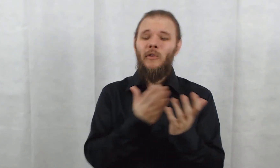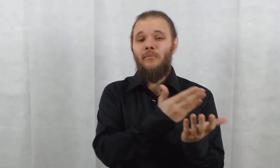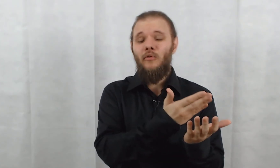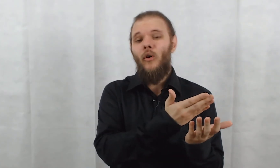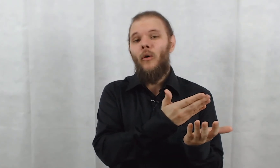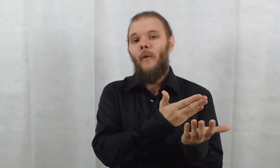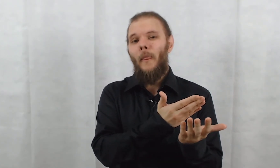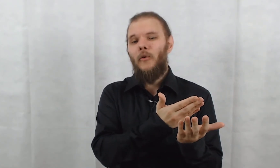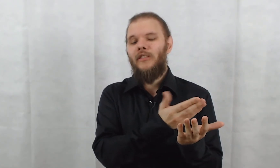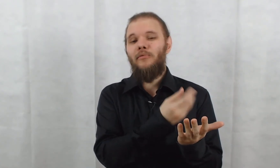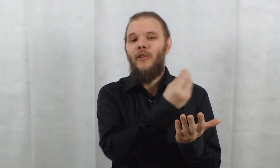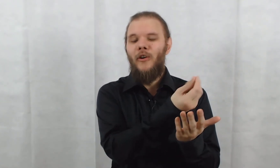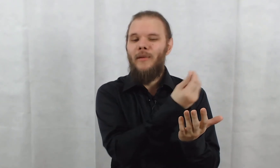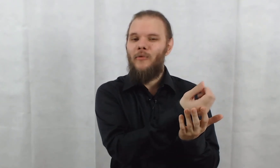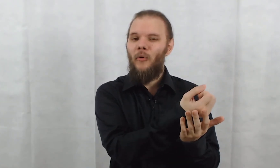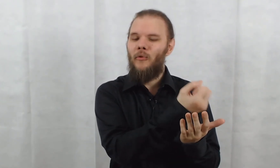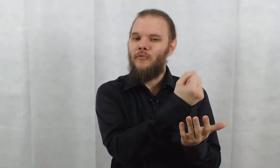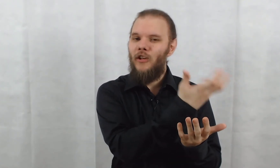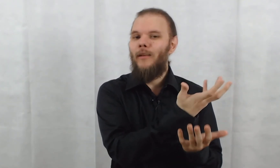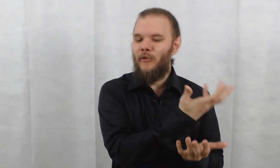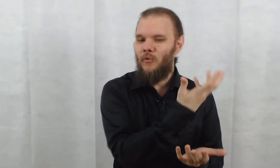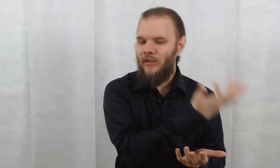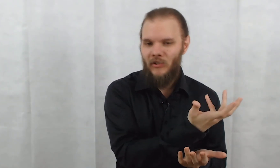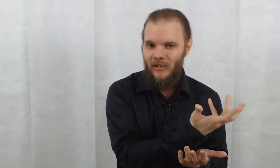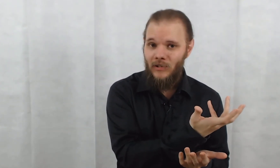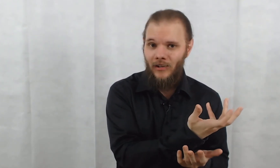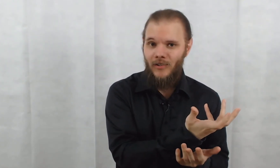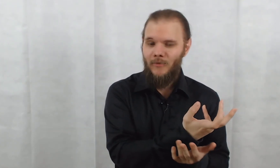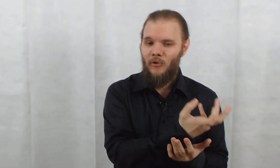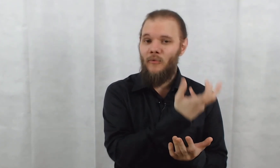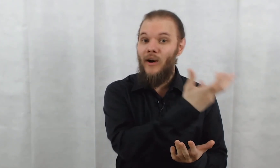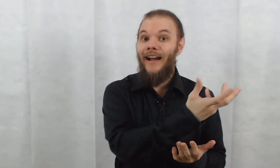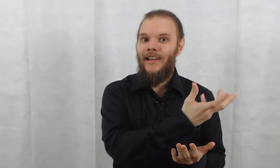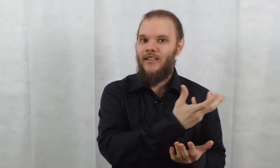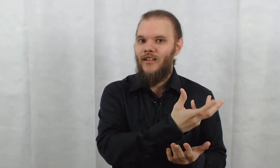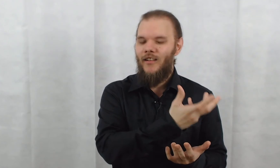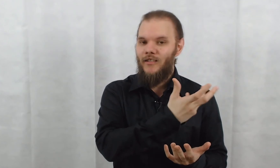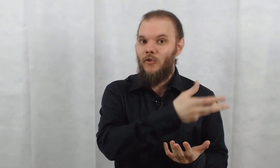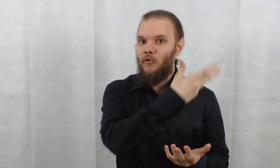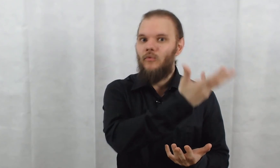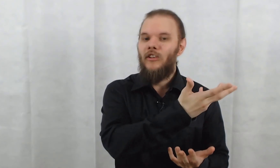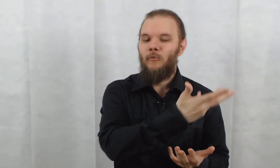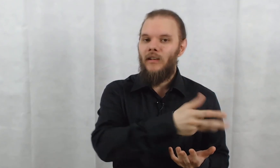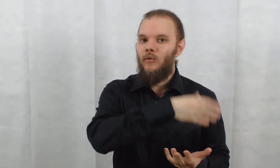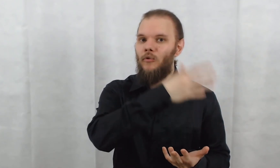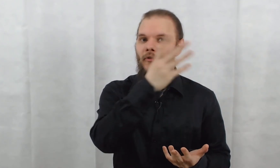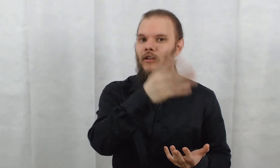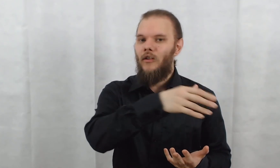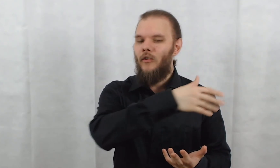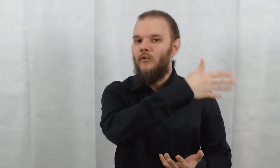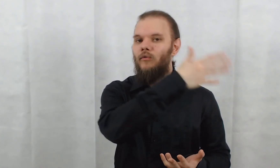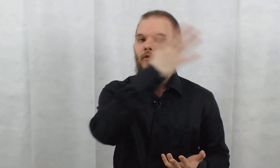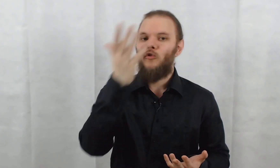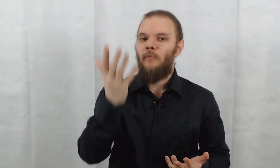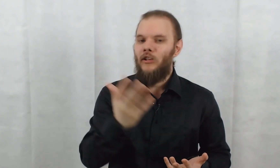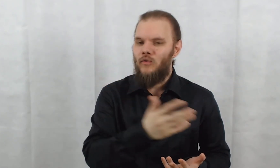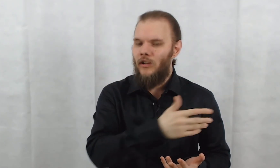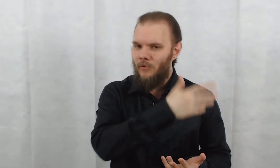début, quand même, on me donne l'impression qu'il va y en avoir, puisqu'on voit Alec dans son esprit ou dans un truc spirituel, peu